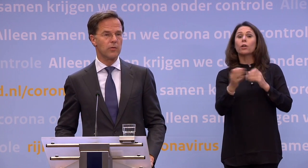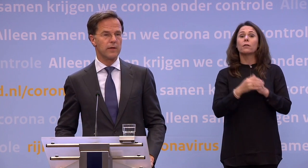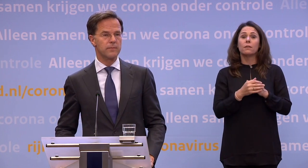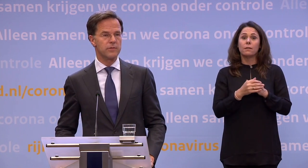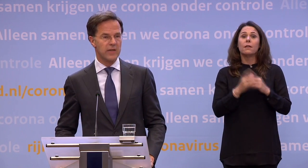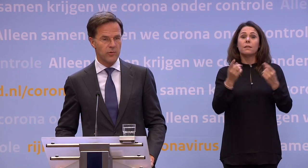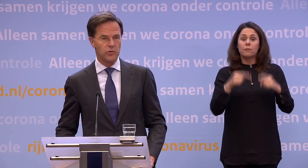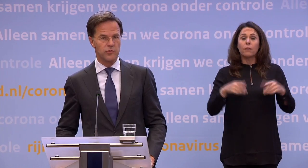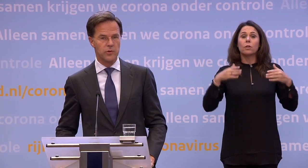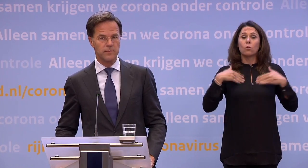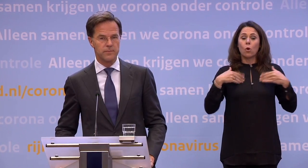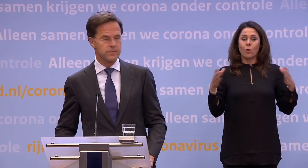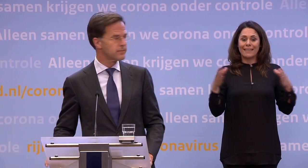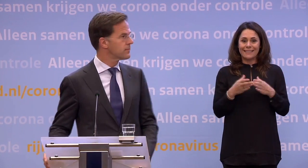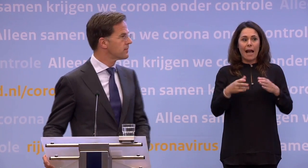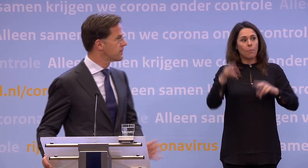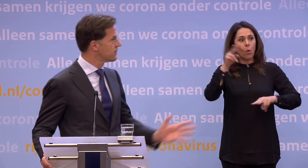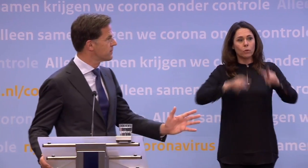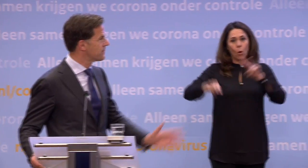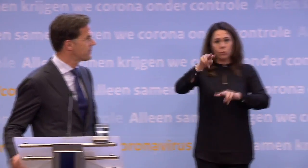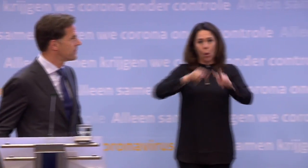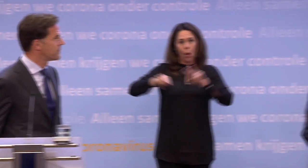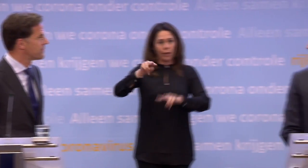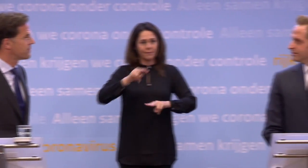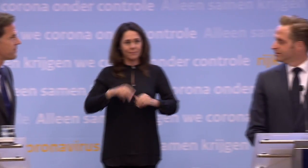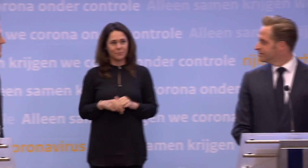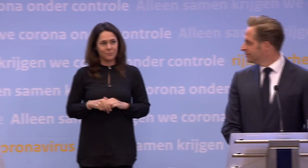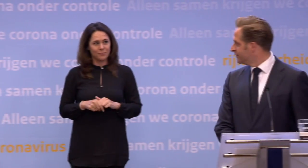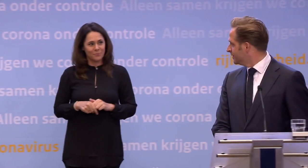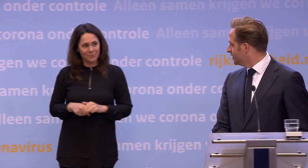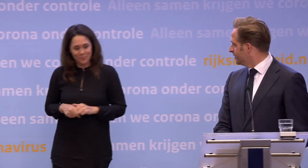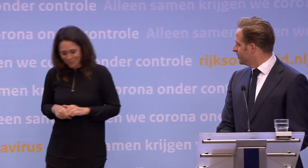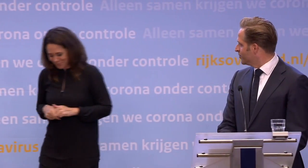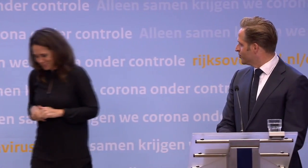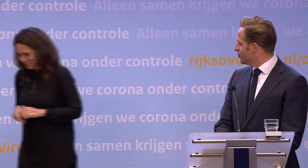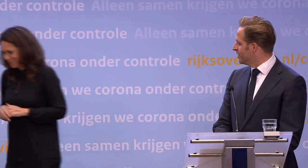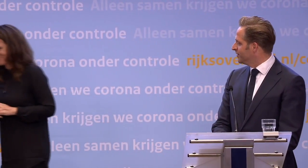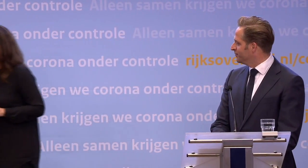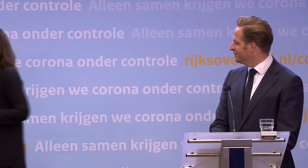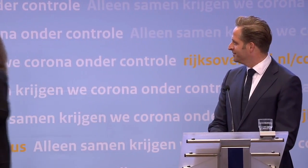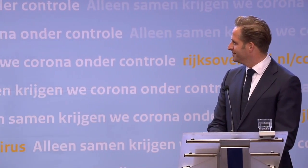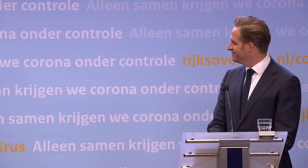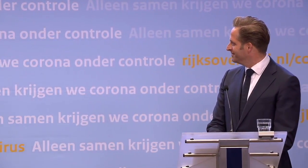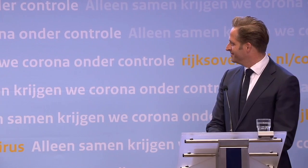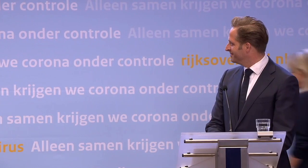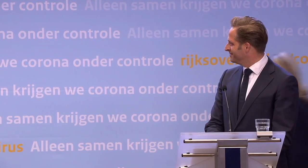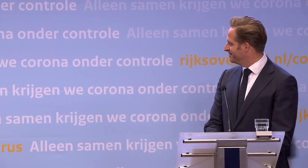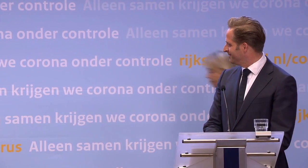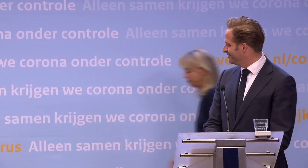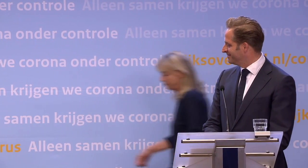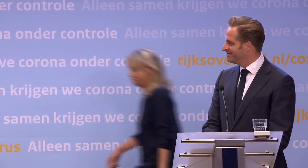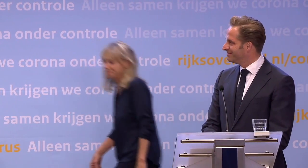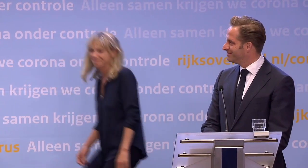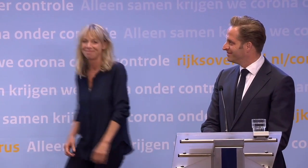corona samen onder controle. Premier Rutte gebaart dat minister De Jonge kan beginnen. Hij wacht geduldig tot dat